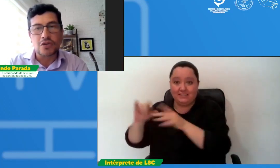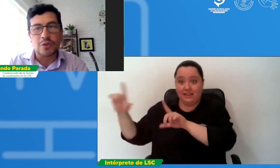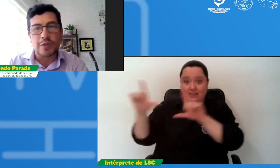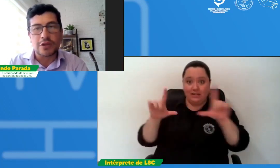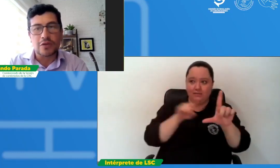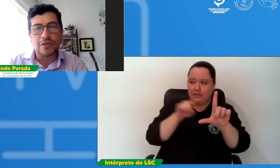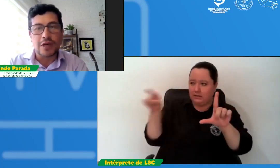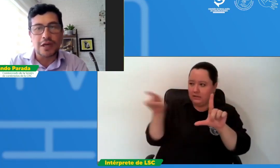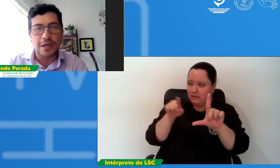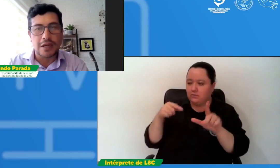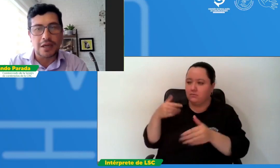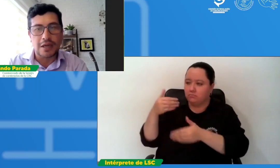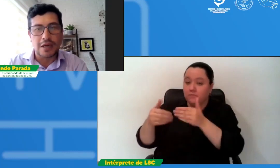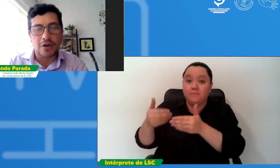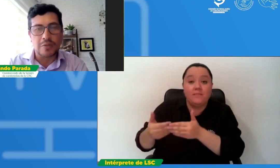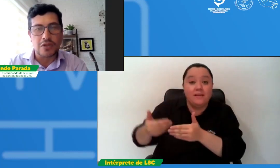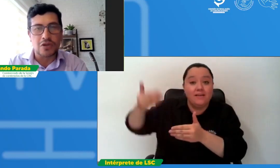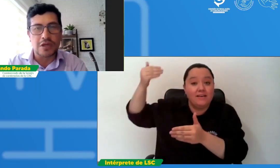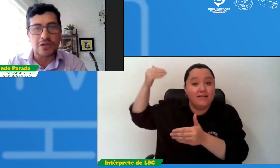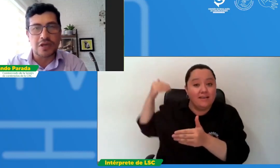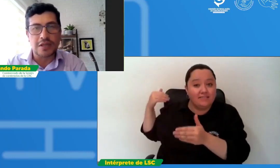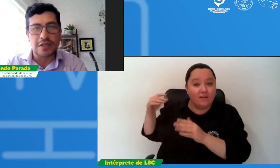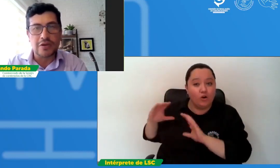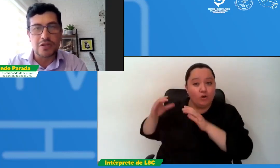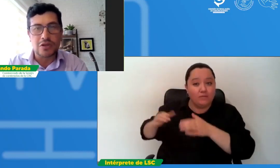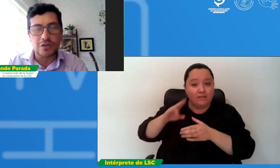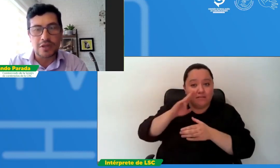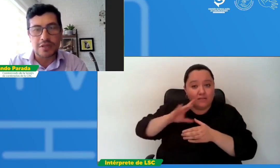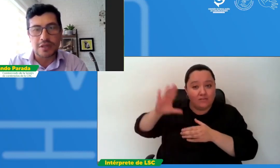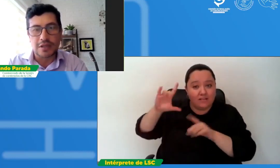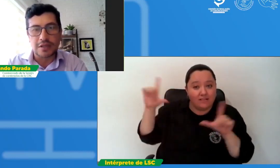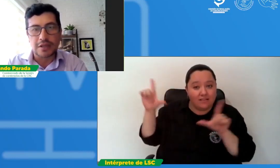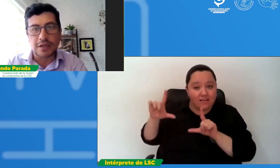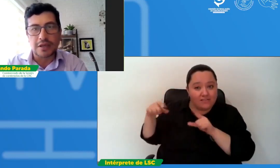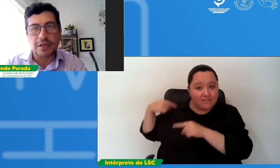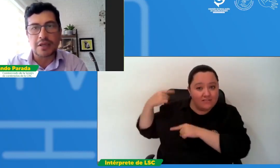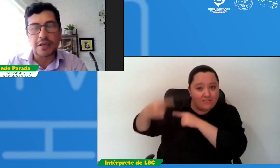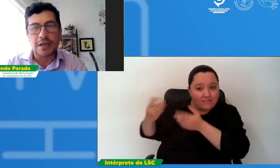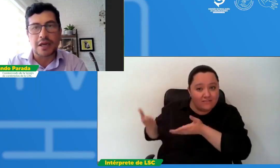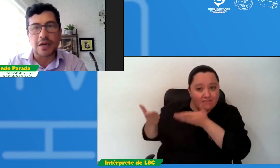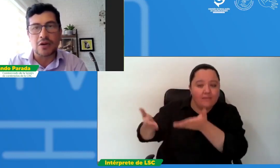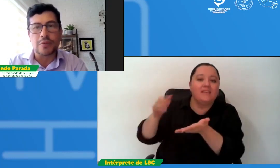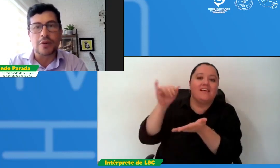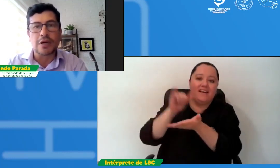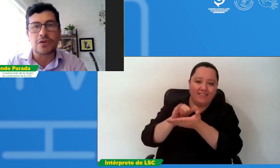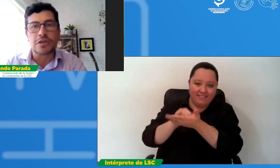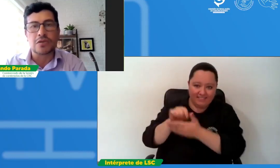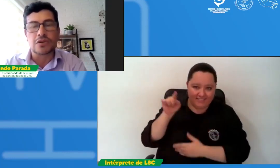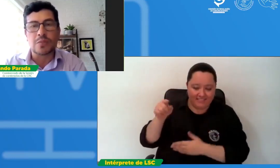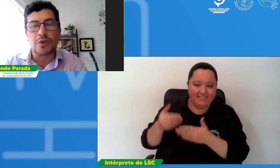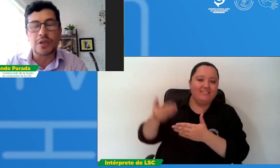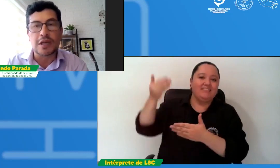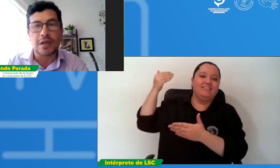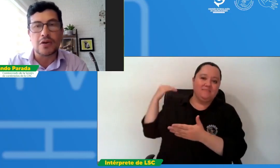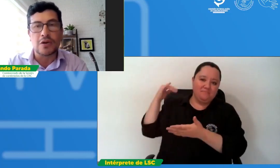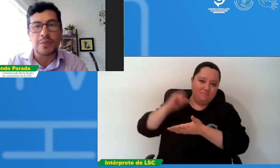su momento fue la Comisión Nacional de Televisión, creada por la Constitución Política de Colombia